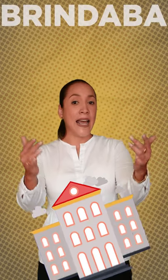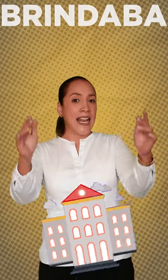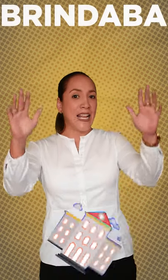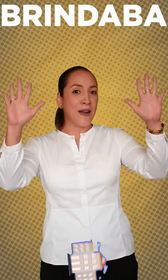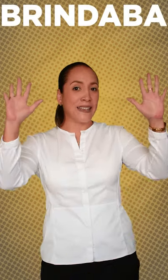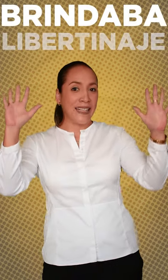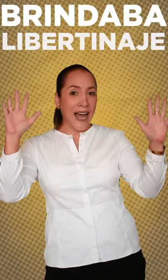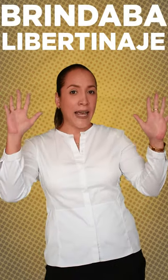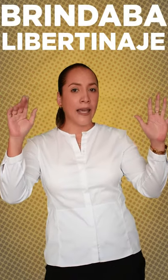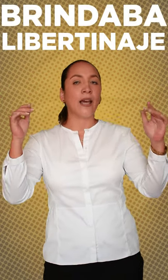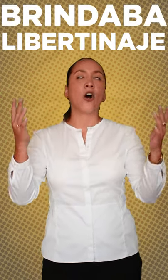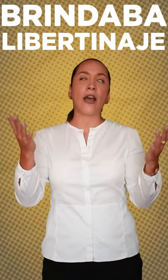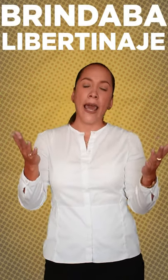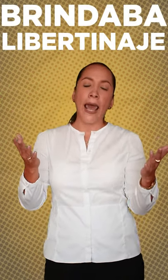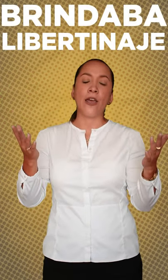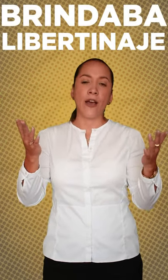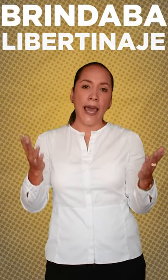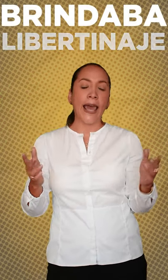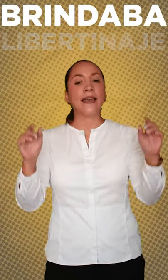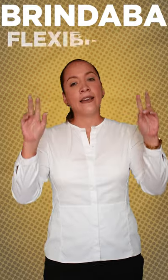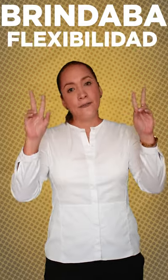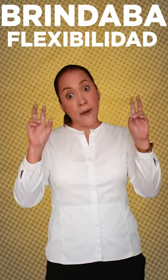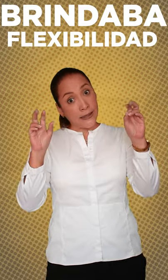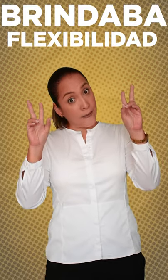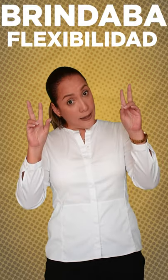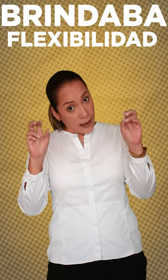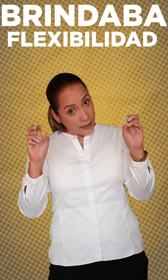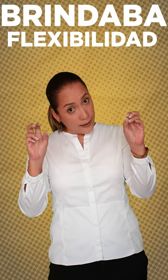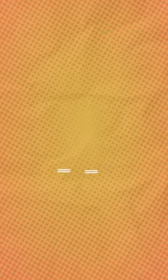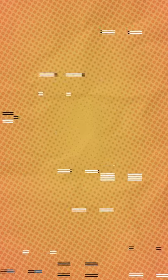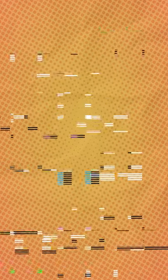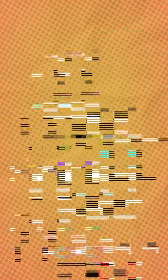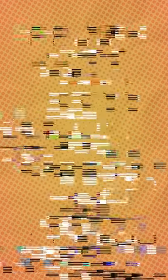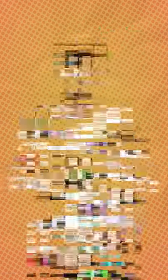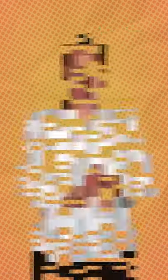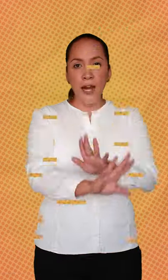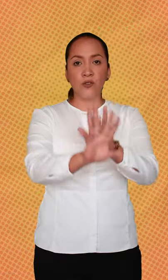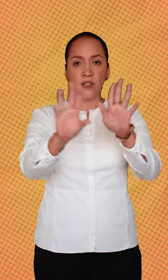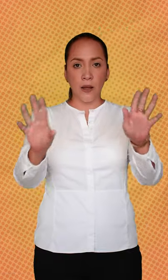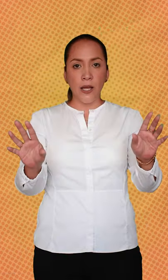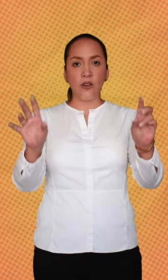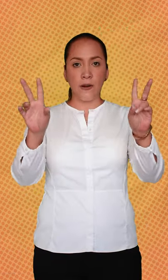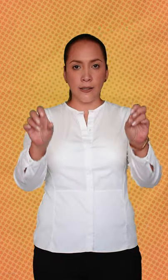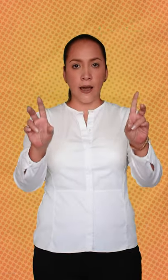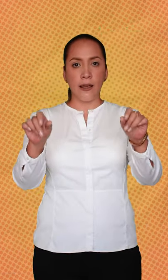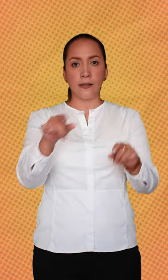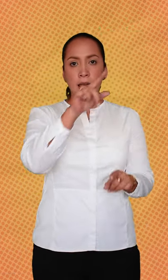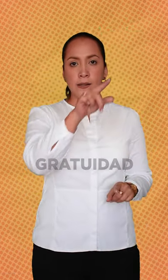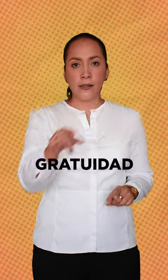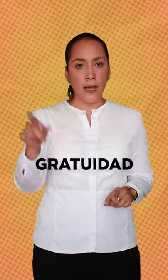libertinaje? Ok, ok, flexibilidad. Sí, era un sistema de universidades sin